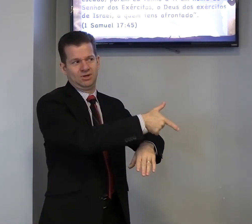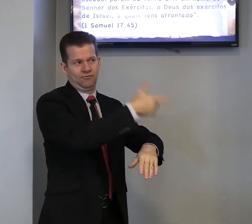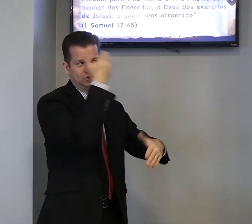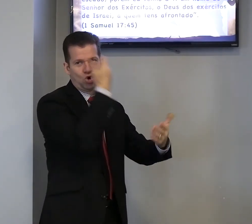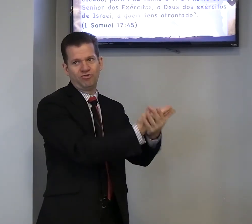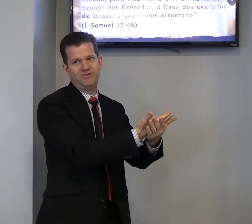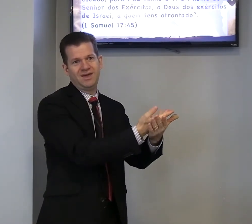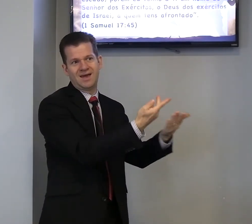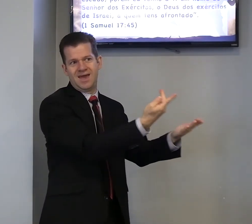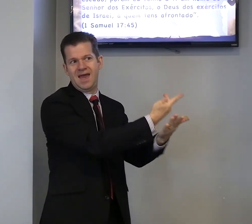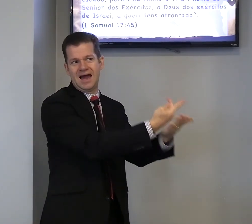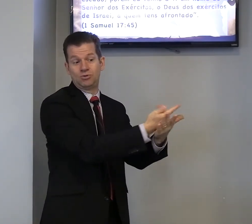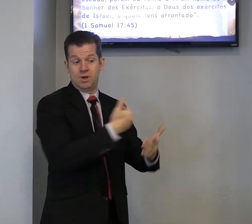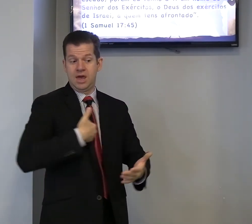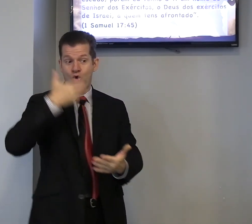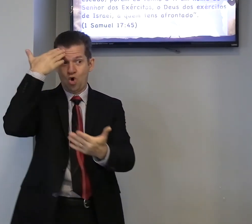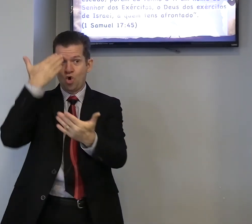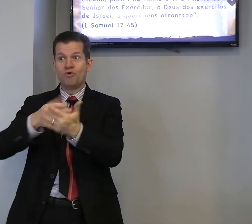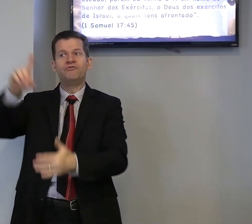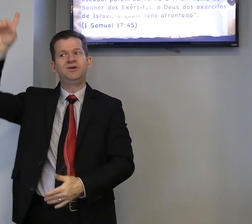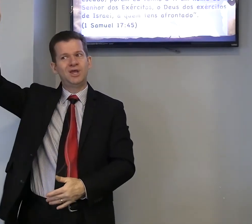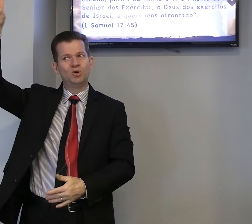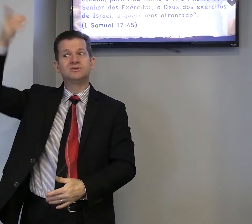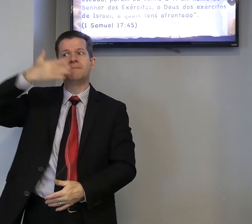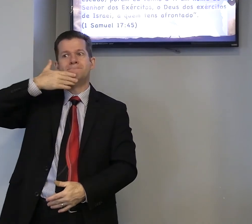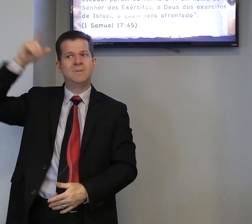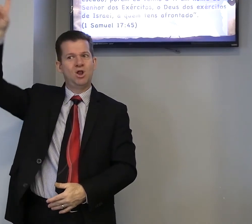você, confia, errado, eu, confio, em Deus, melhor,